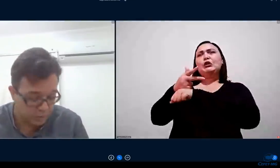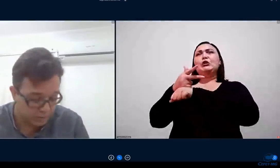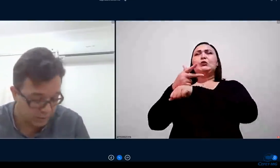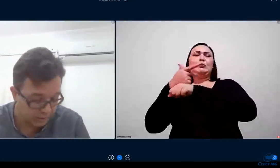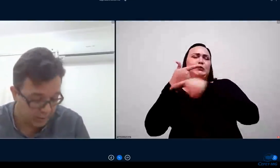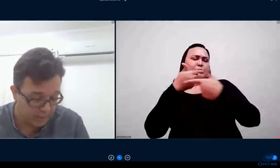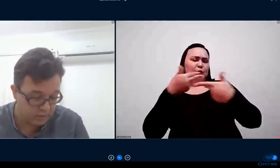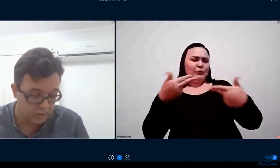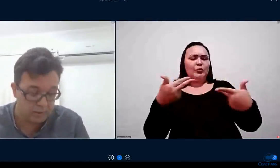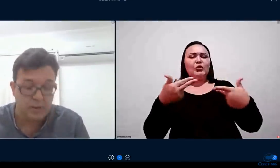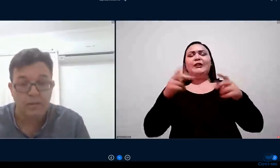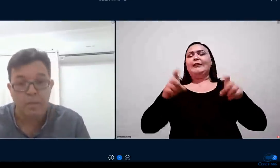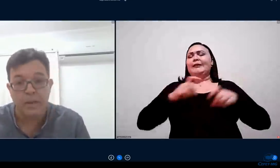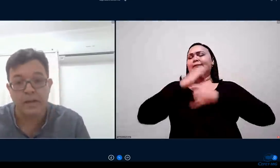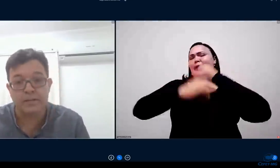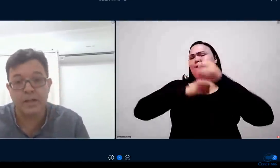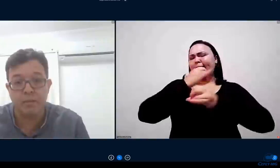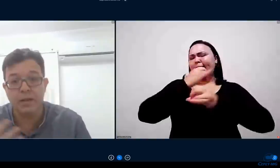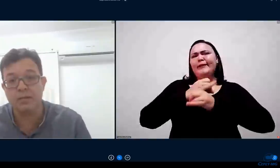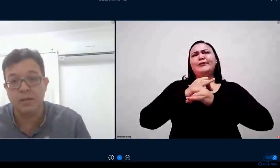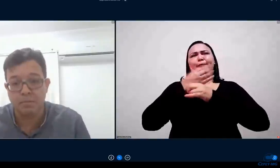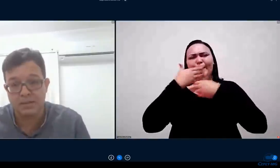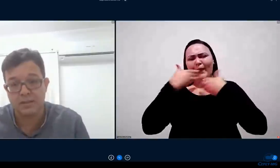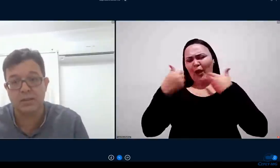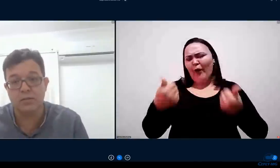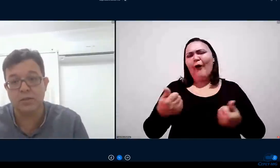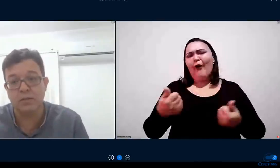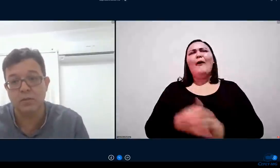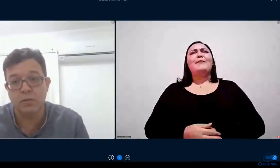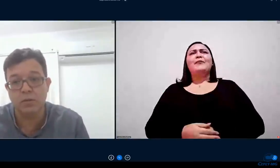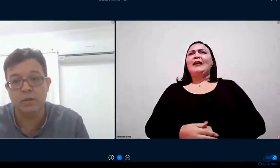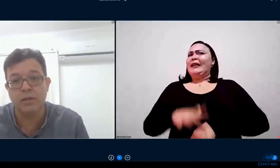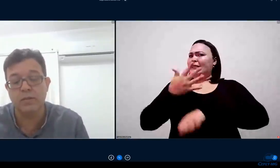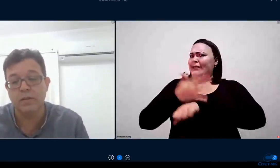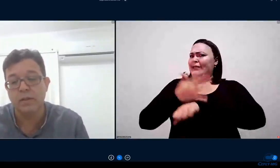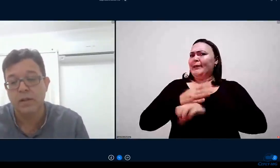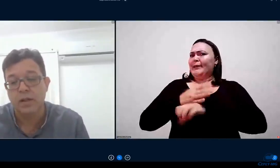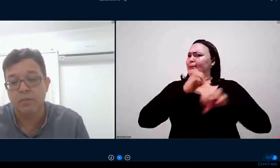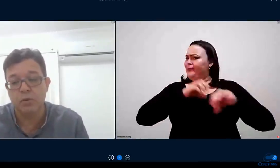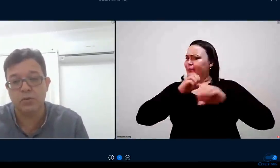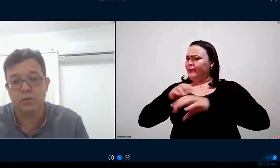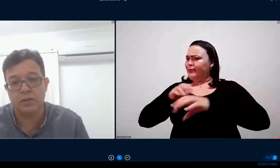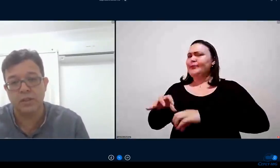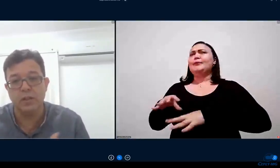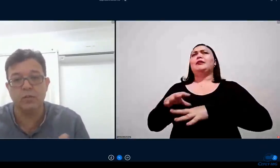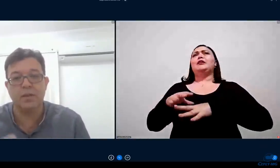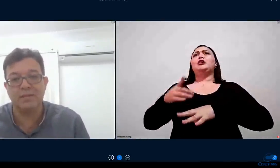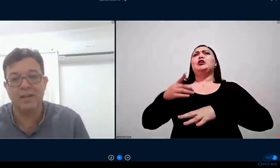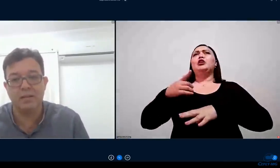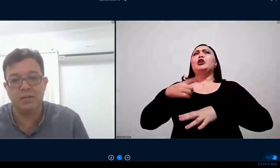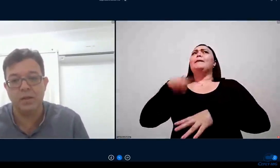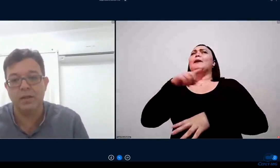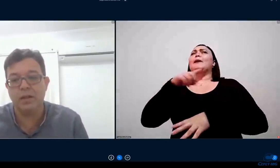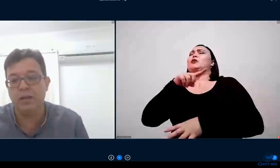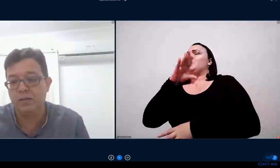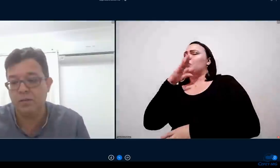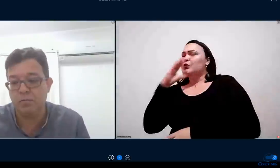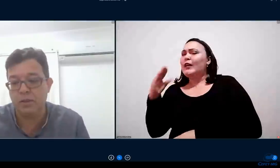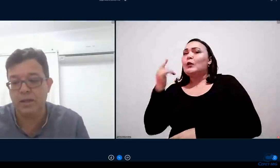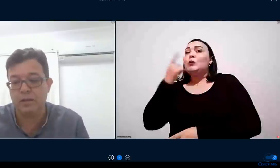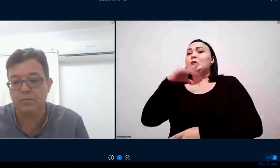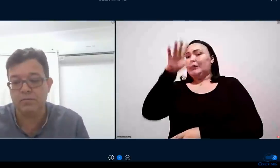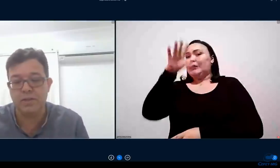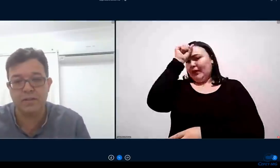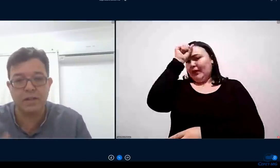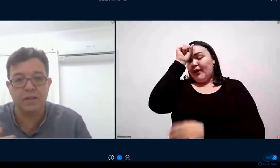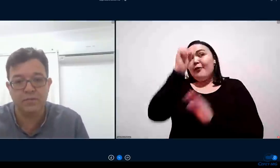infraestrutura de internet treinamento capacitação de servidores muitos adquiriram uma certa experiência